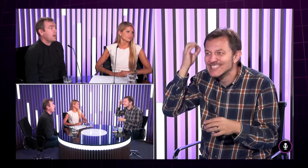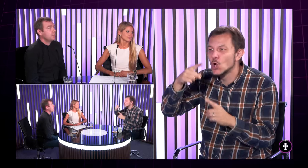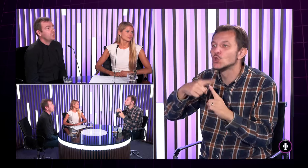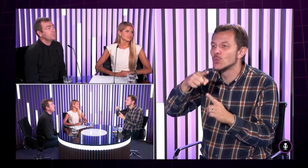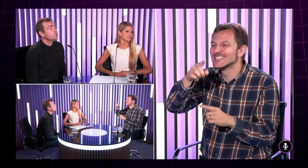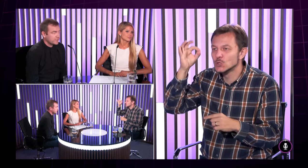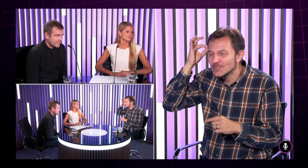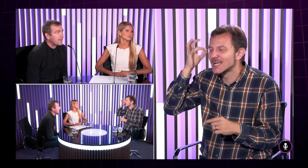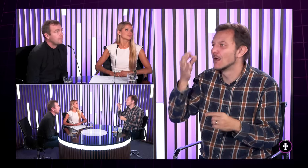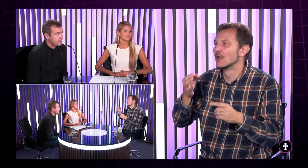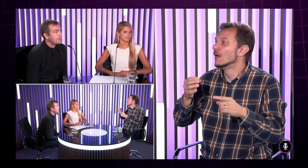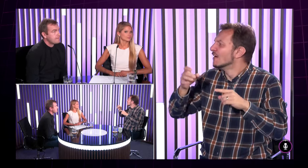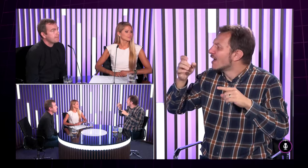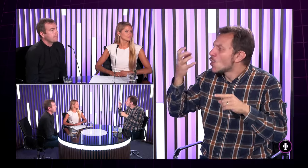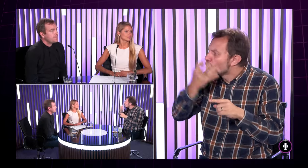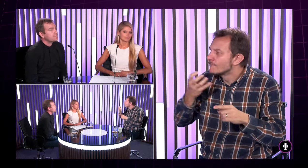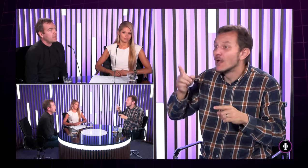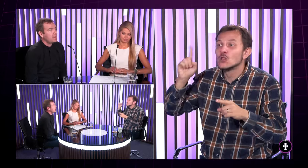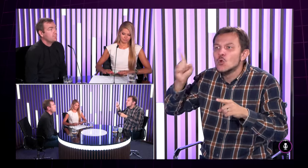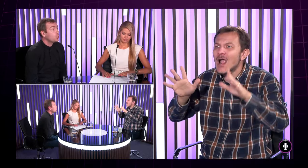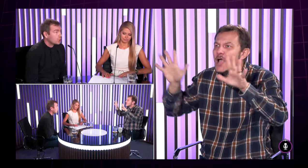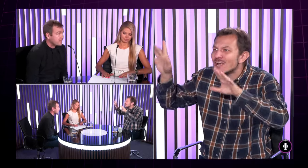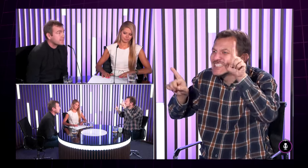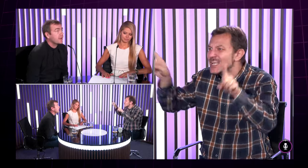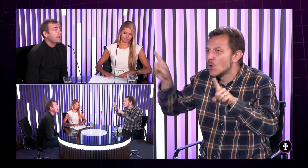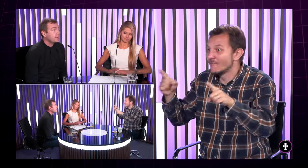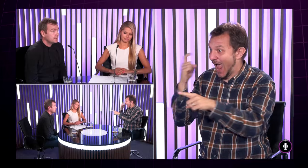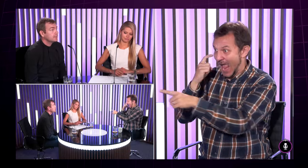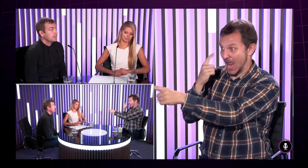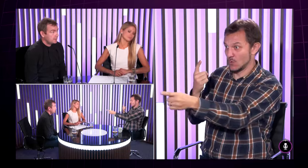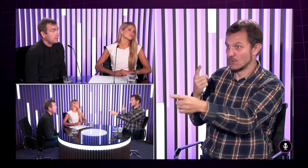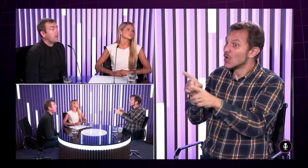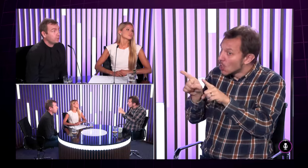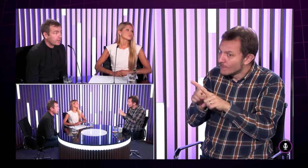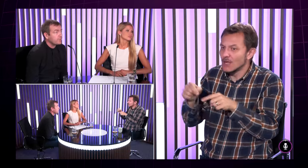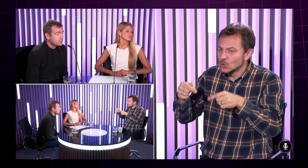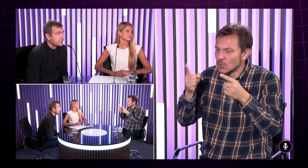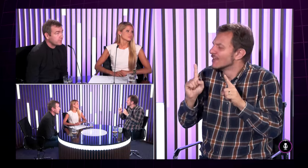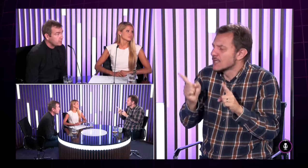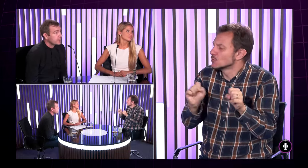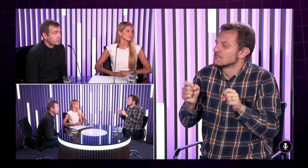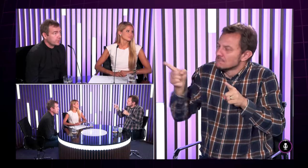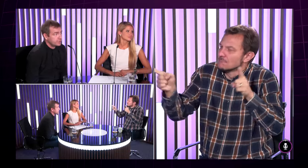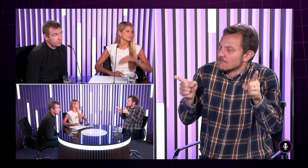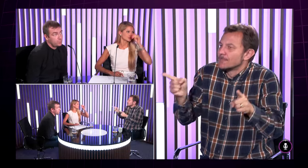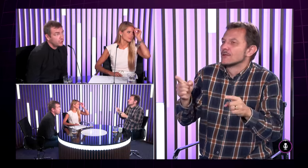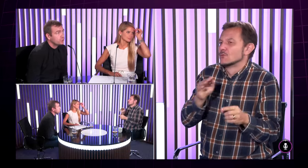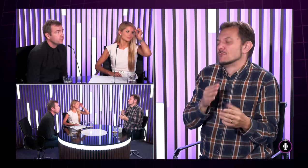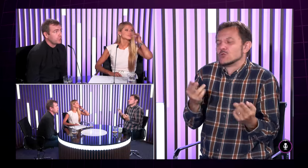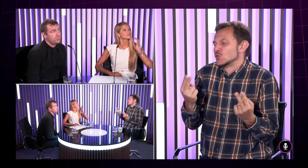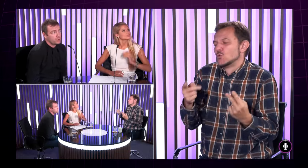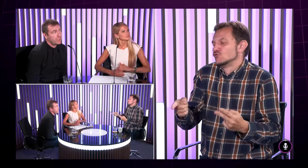alebo idem do Tuníska alebo do Chorvátska a rovnako aj počujúci keď prídu takto tiež